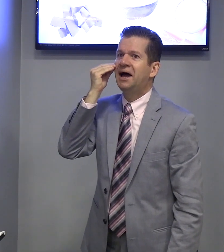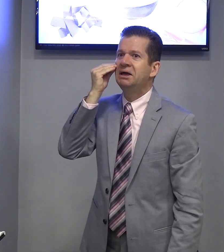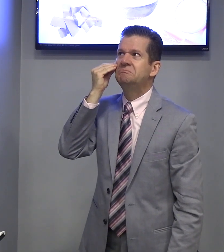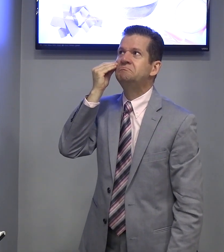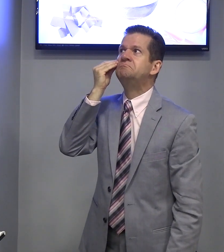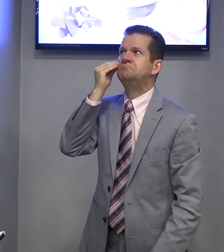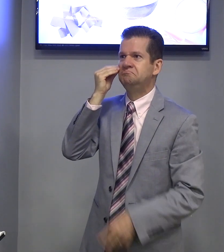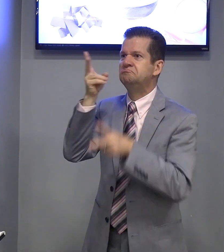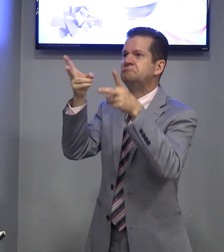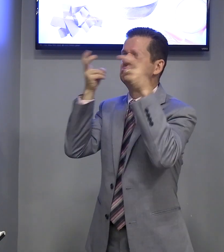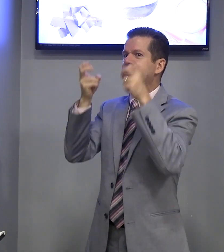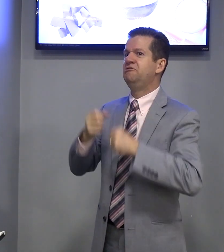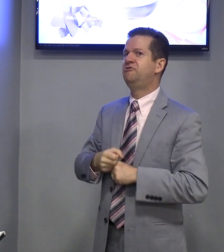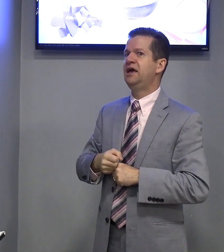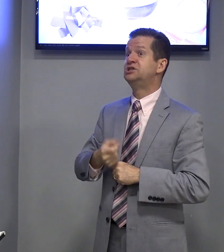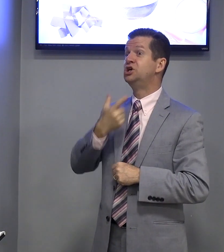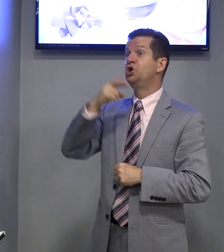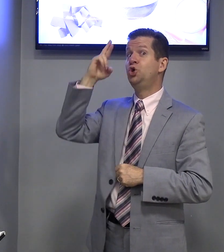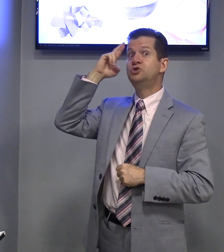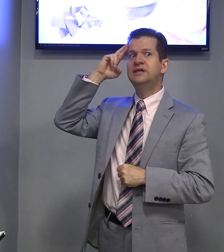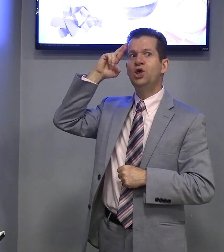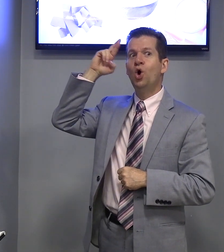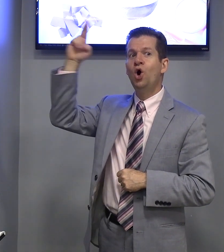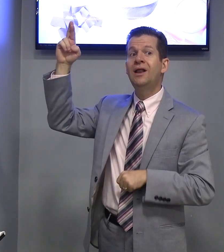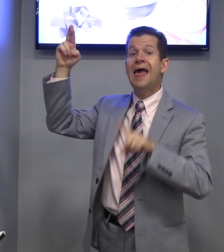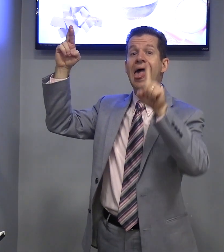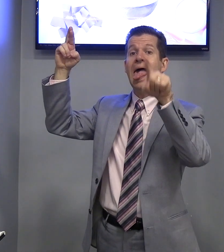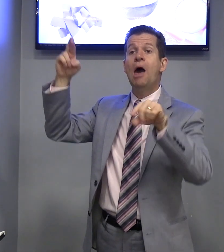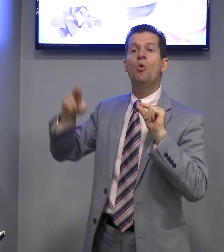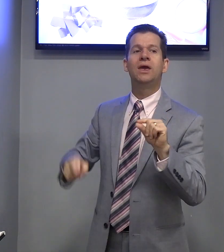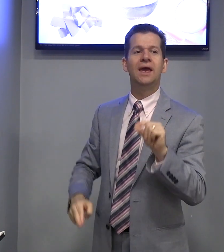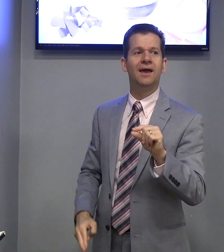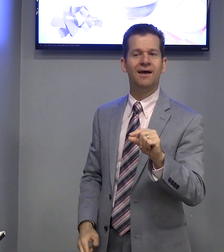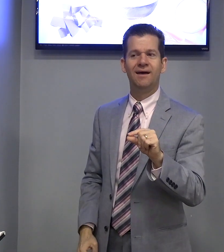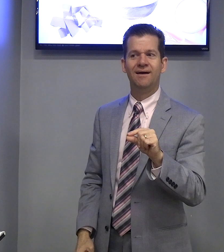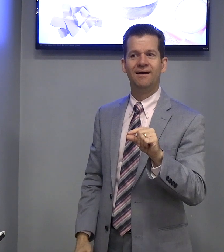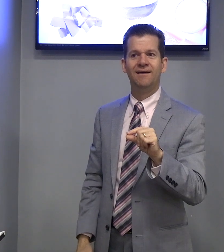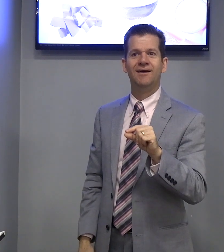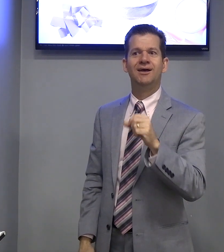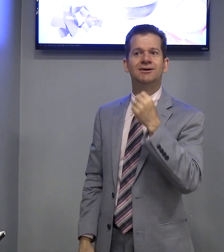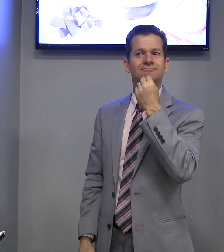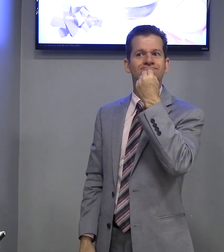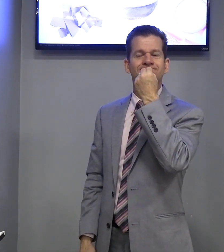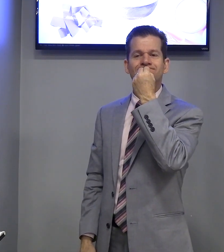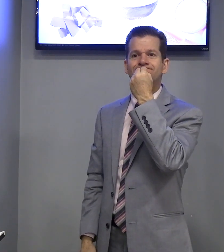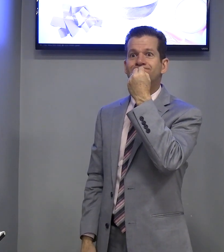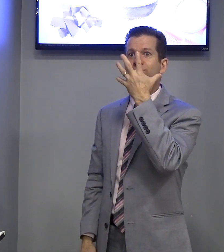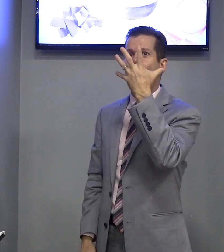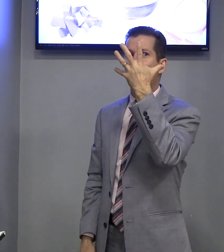Provai e veja que o Senhor é o quê? Bom.